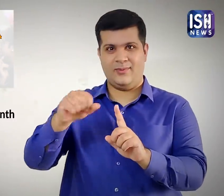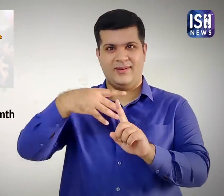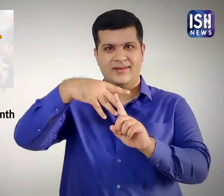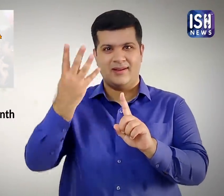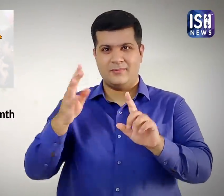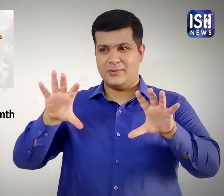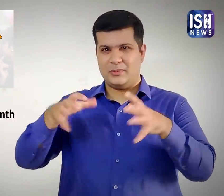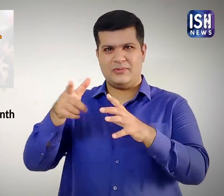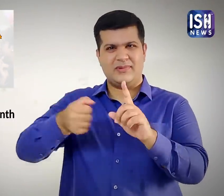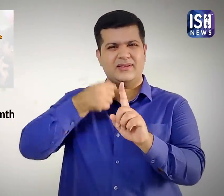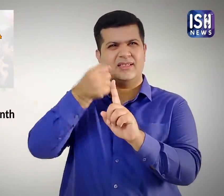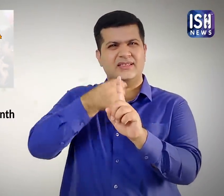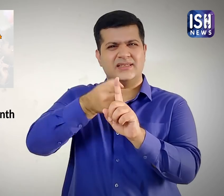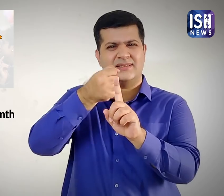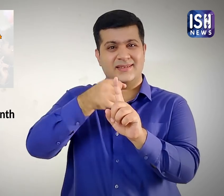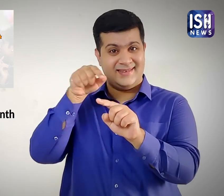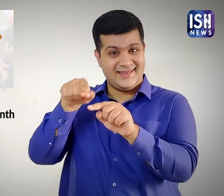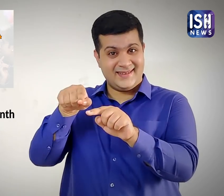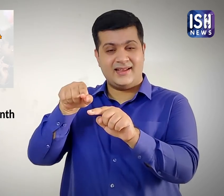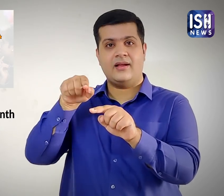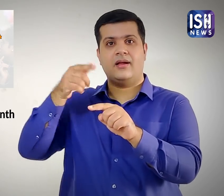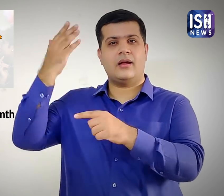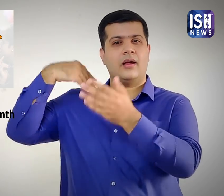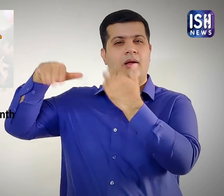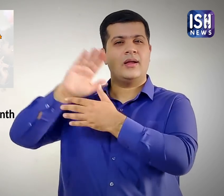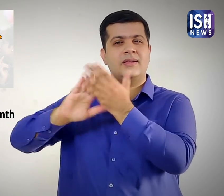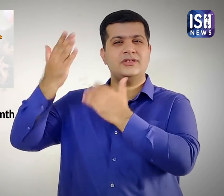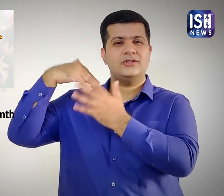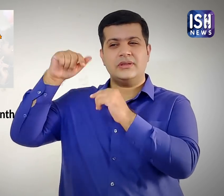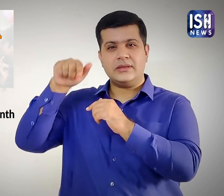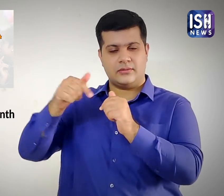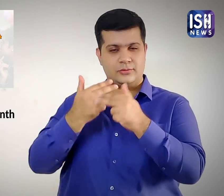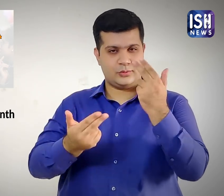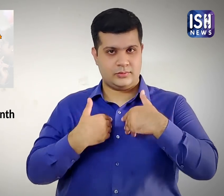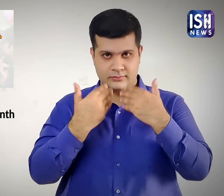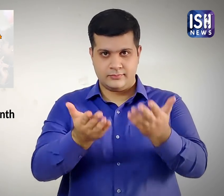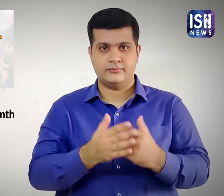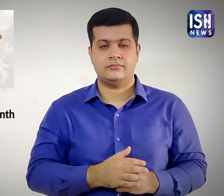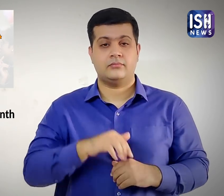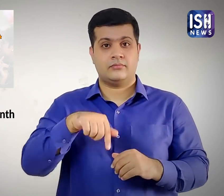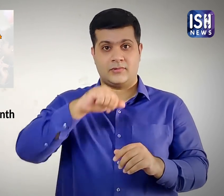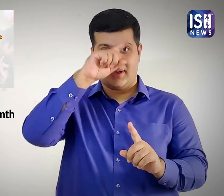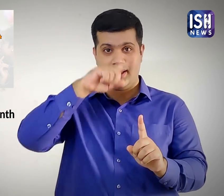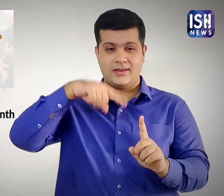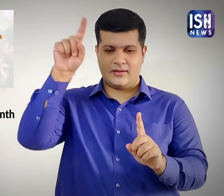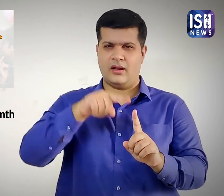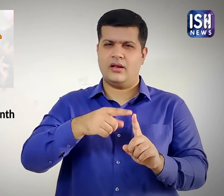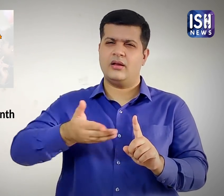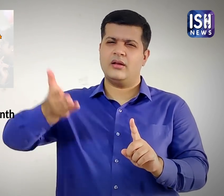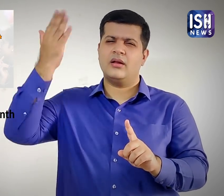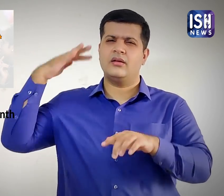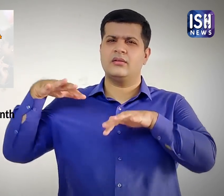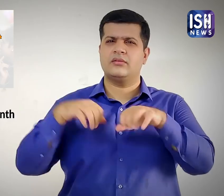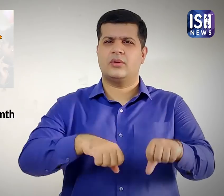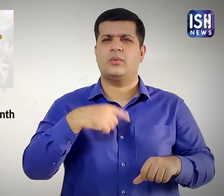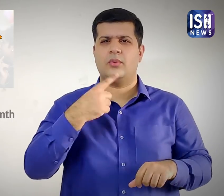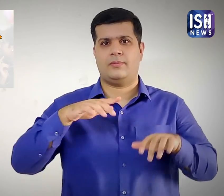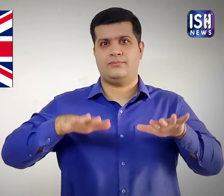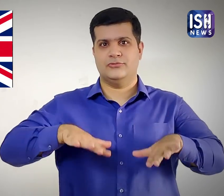अब मैं आपको भारत में LGBTQIA plus advocacy के एतिहास के बारे में बताऊंगा। भारत में British शासन के